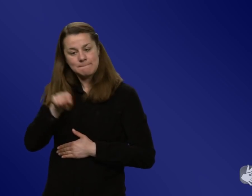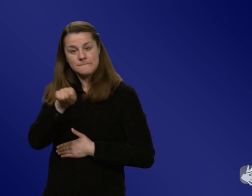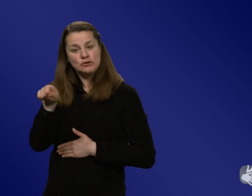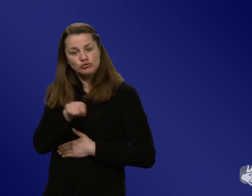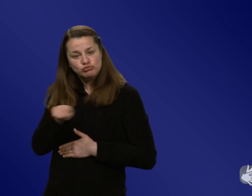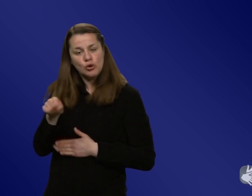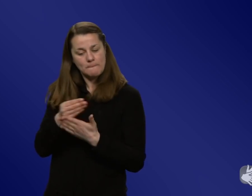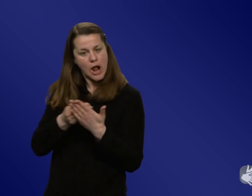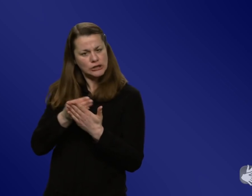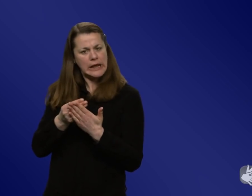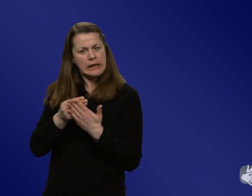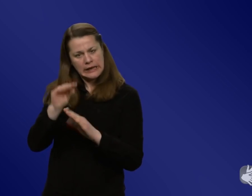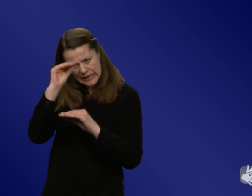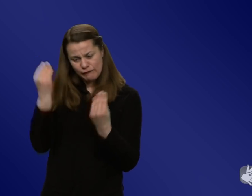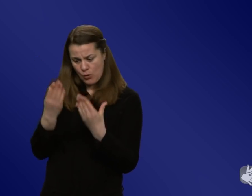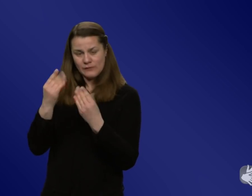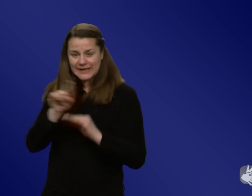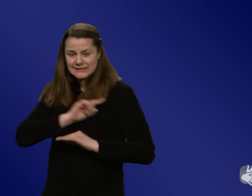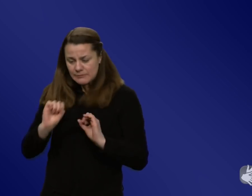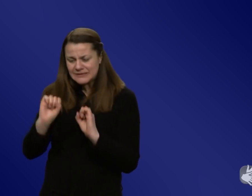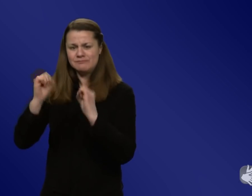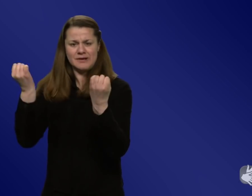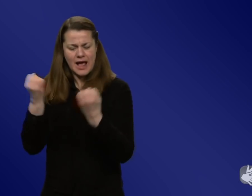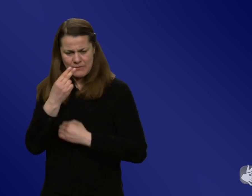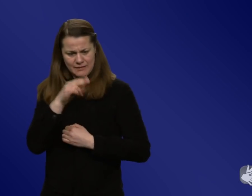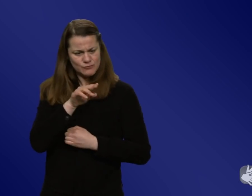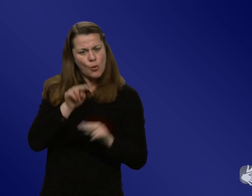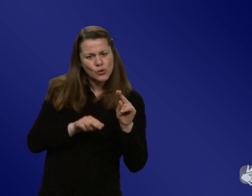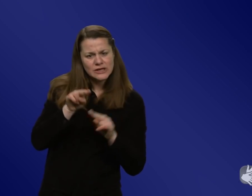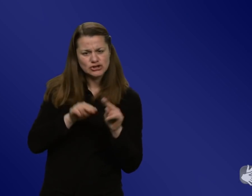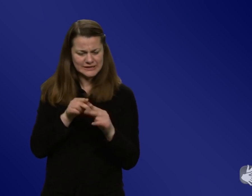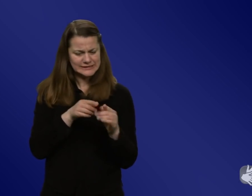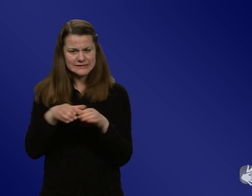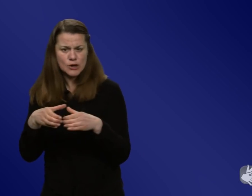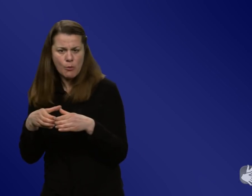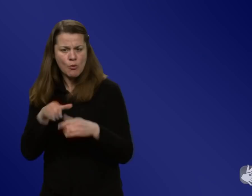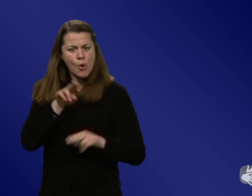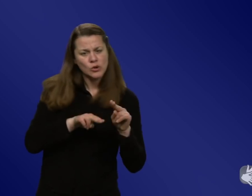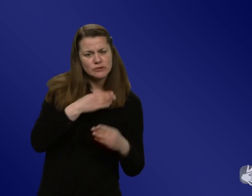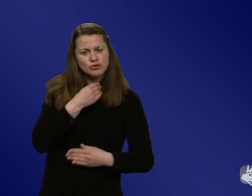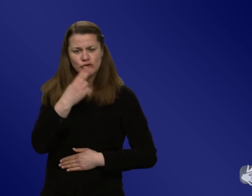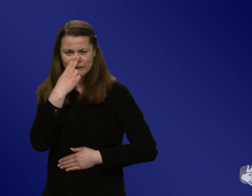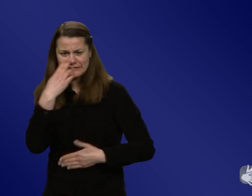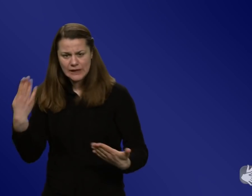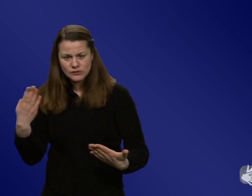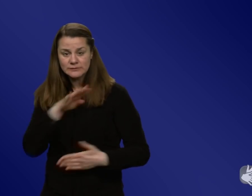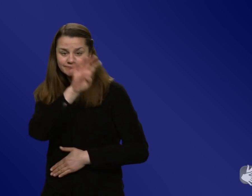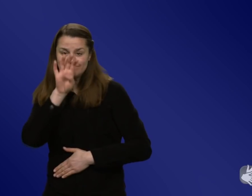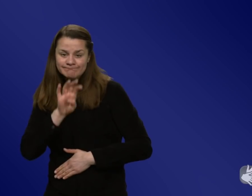die er braucht? Oder geht das eigentlich quer durch? Was für Erkenntnisse haben Sie da, dass das nötig wäre? Also ich glaube, was sich schon gezeigt hat, dass das noch